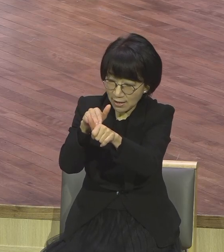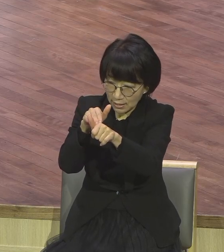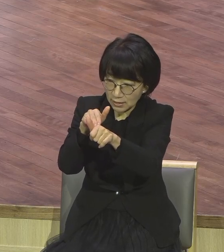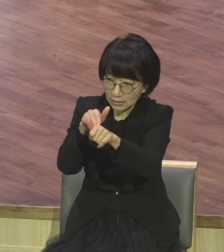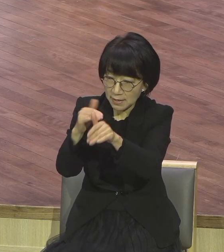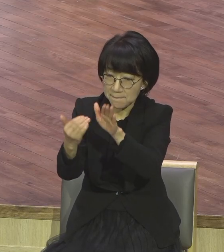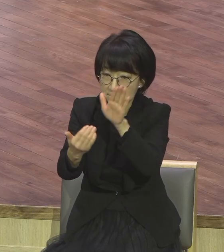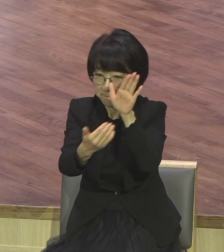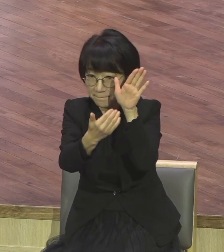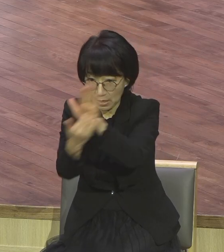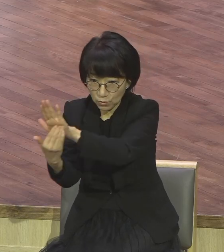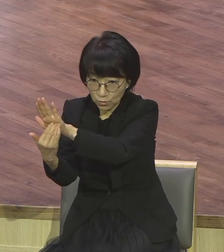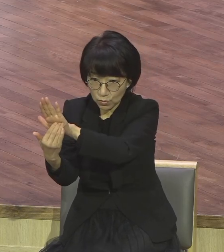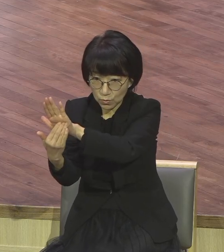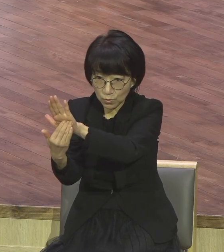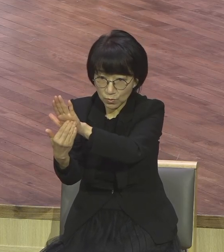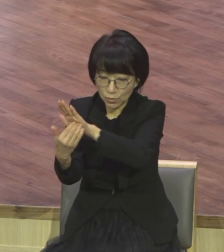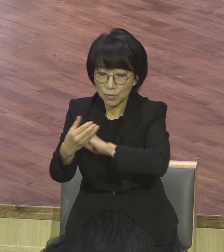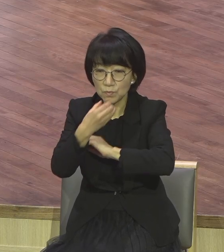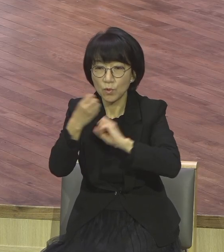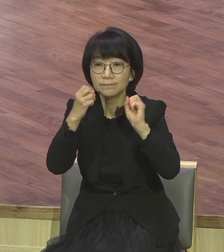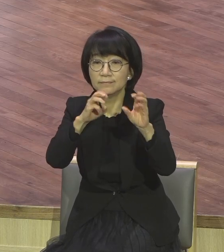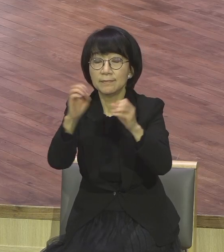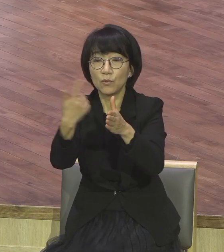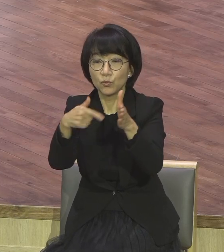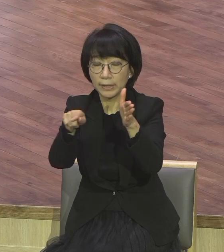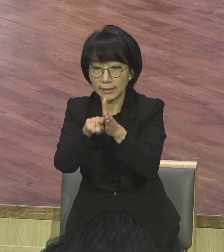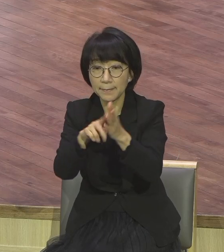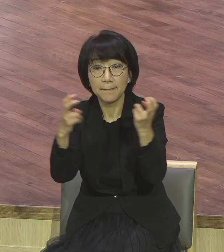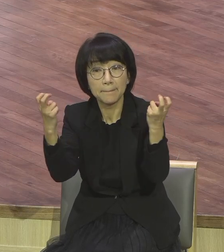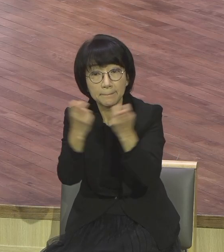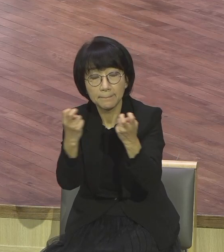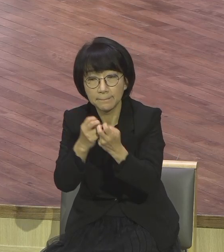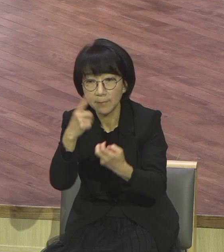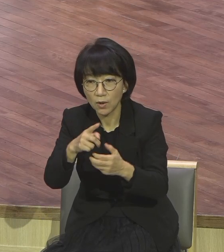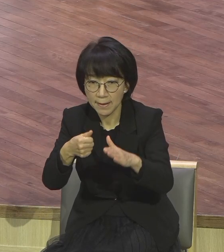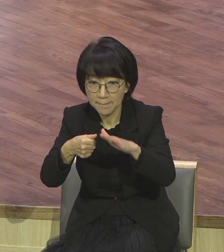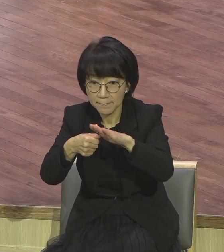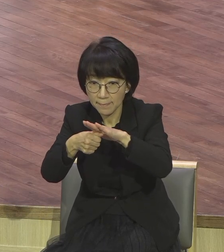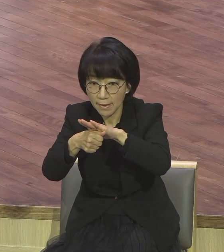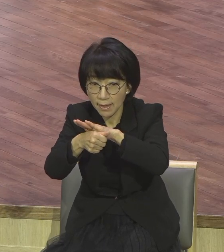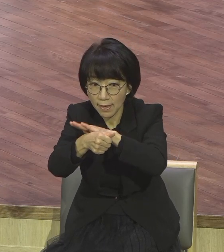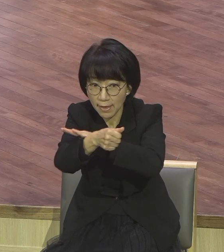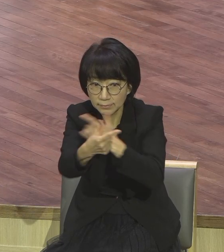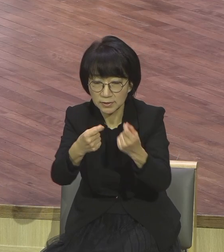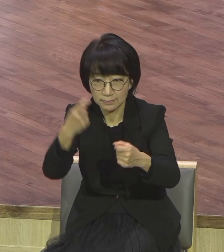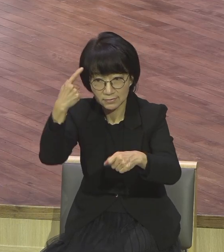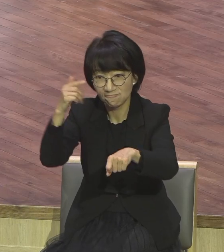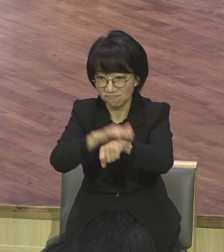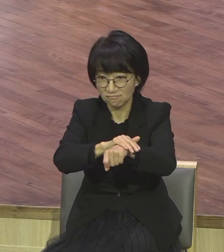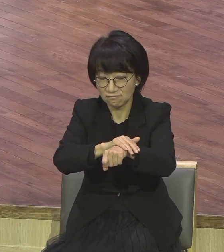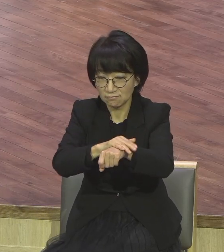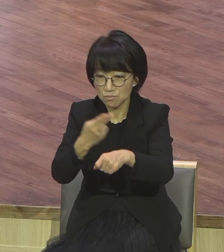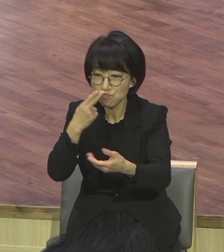어떻게 하라고 그랬어요. 뱀같이 지혜롭게 베둘기같이 순결하게 그렇게 말씀을 했어요.